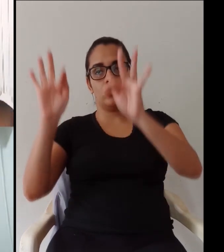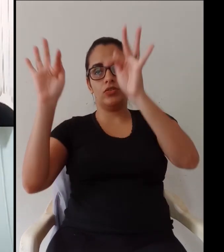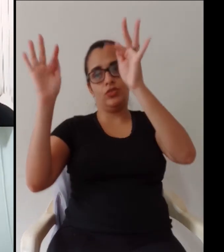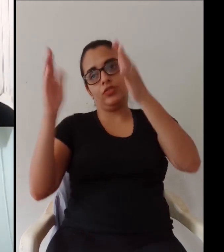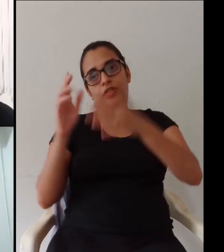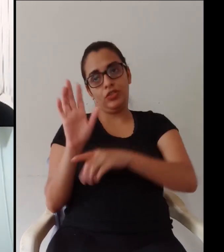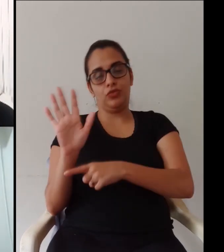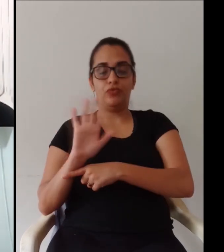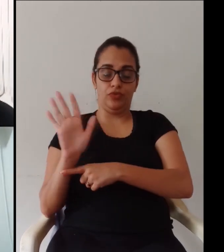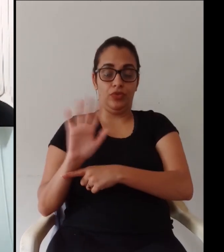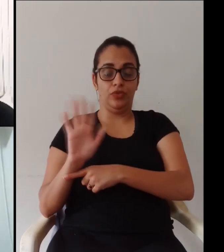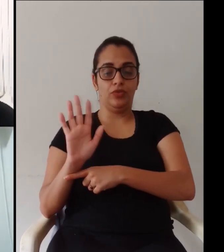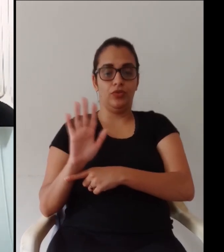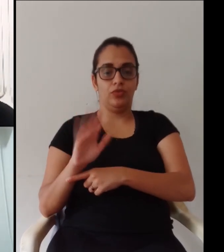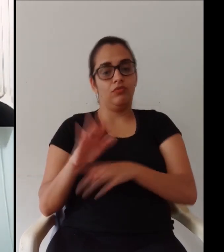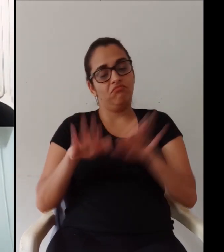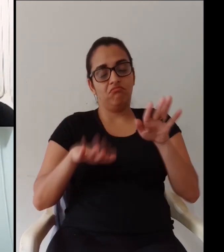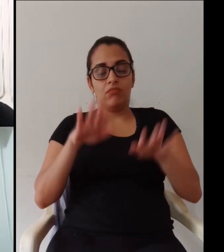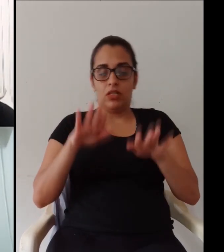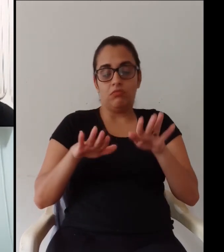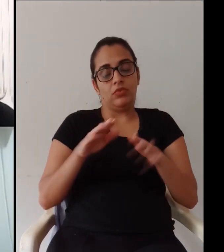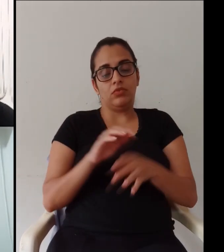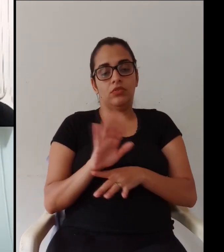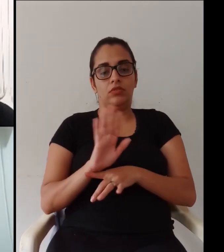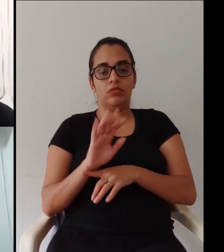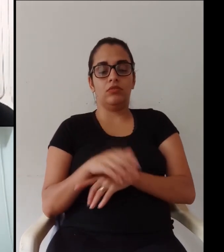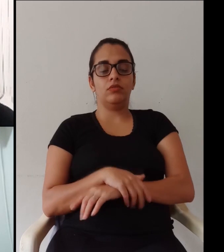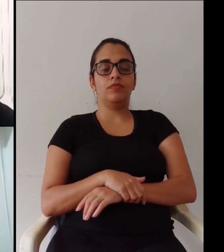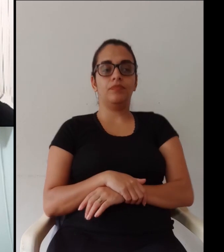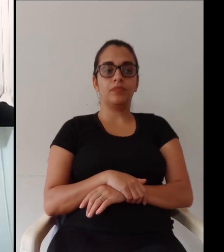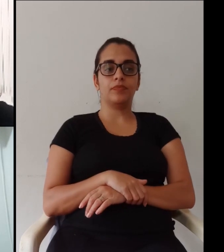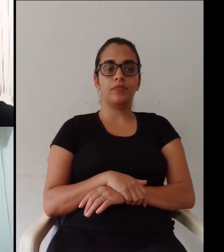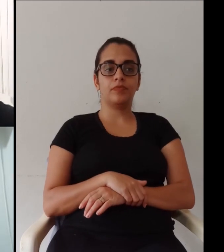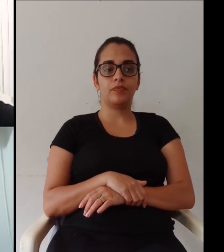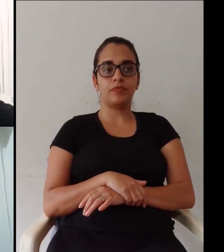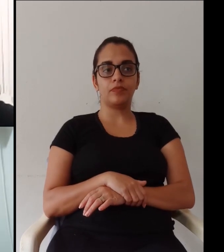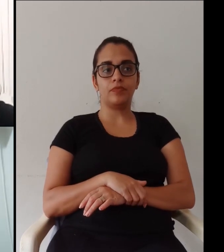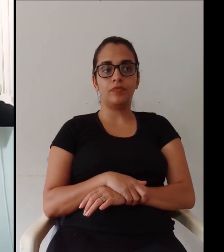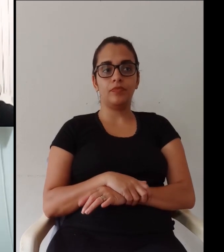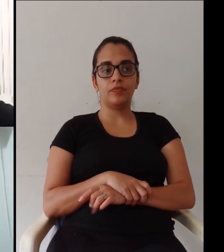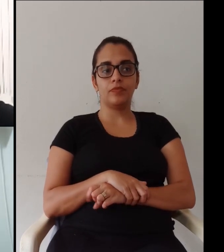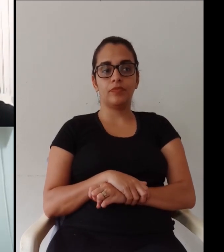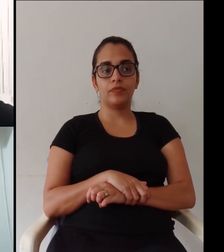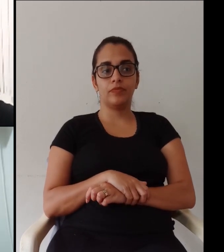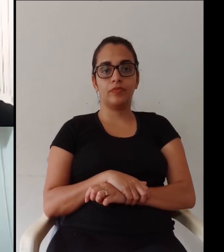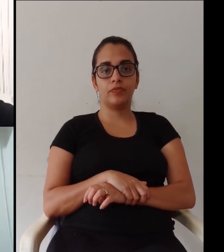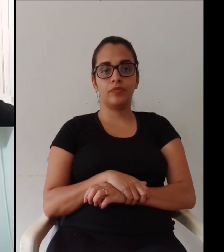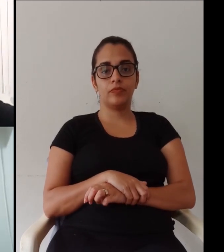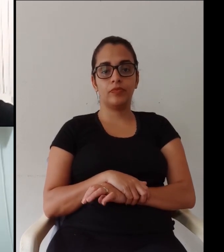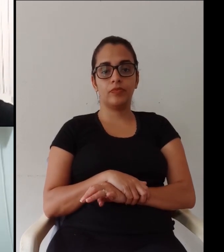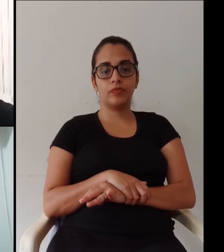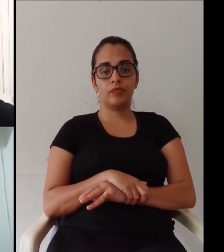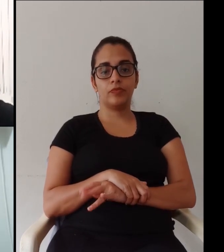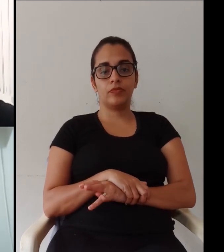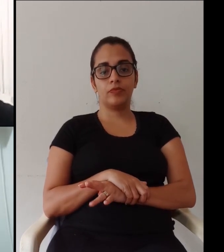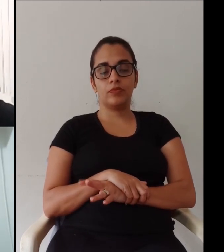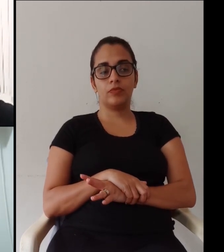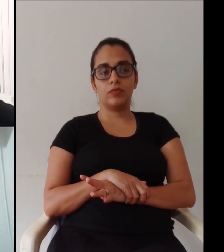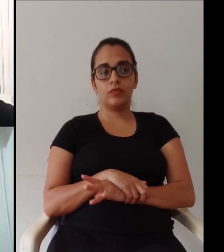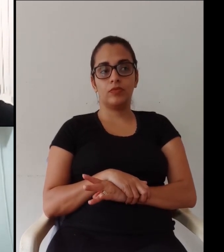simplesmente essa passagem de conteúdo via alguma tecnologia através de um vídeo Mais ou menos